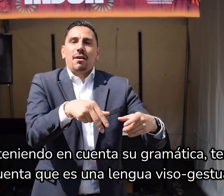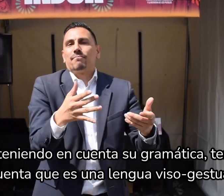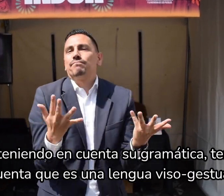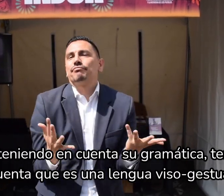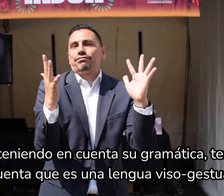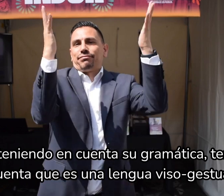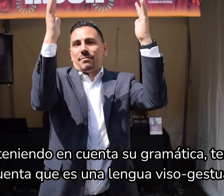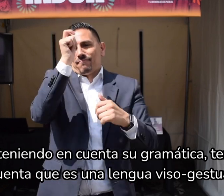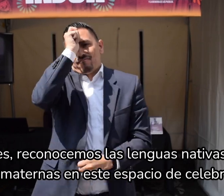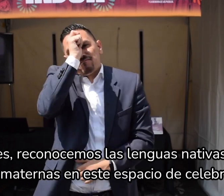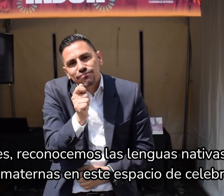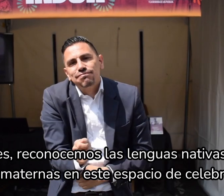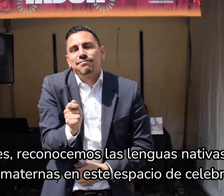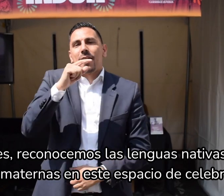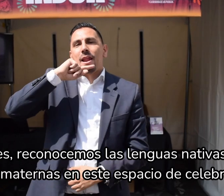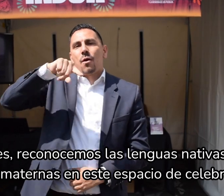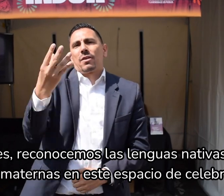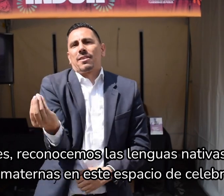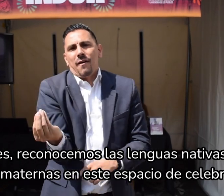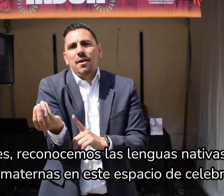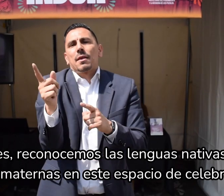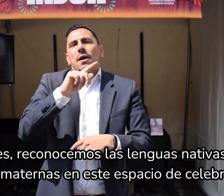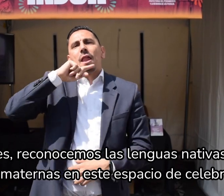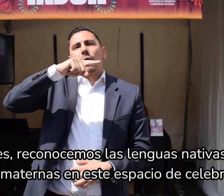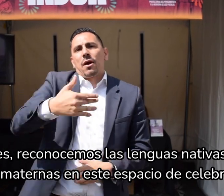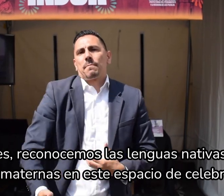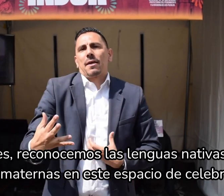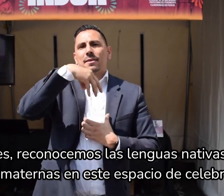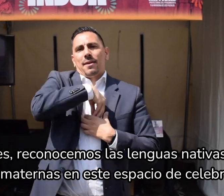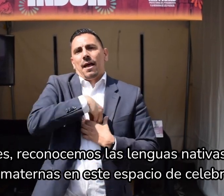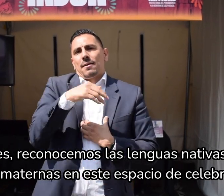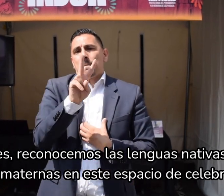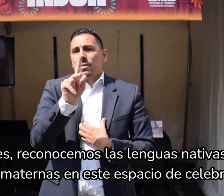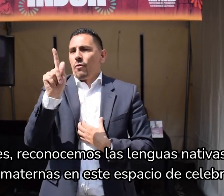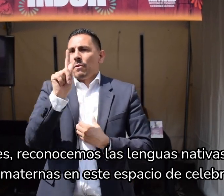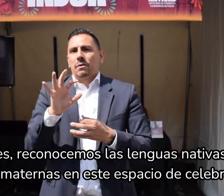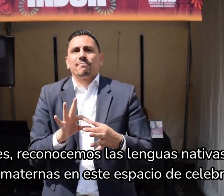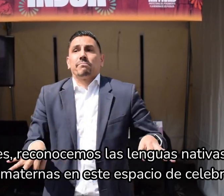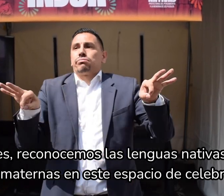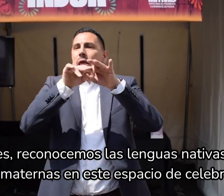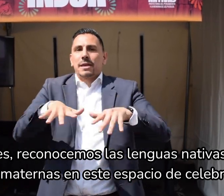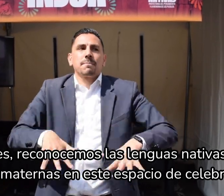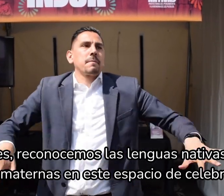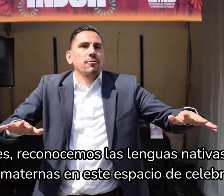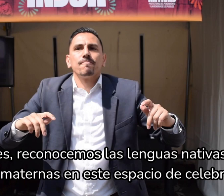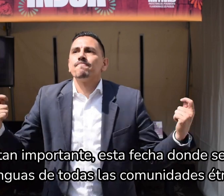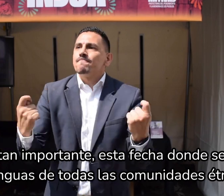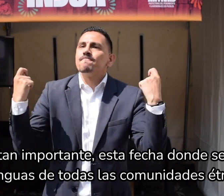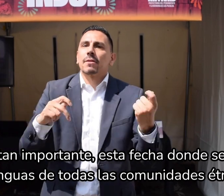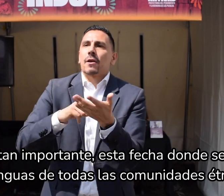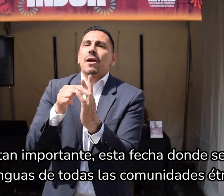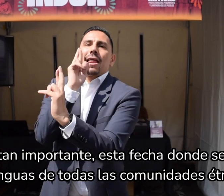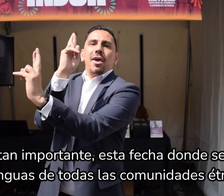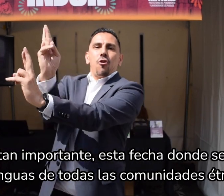lengua visogestual. Entonces reconocemos las lenguas nativas, las lenguas maternas también en este espacio de celebración, en este mes tan